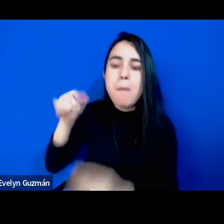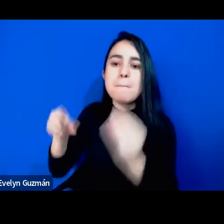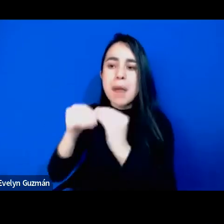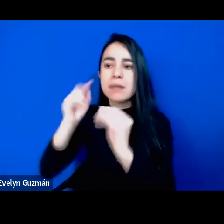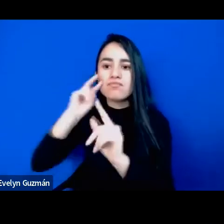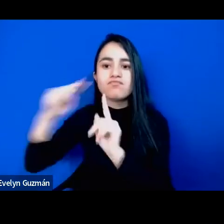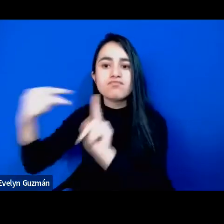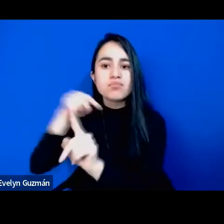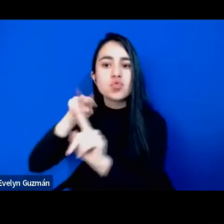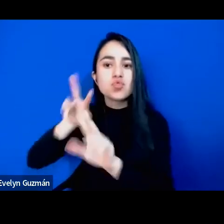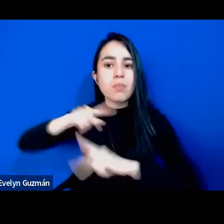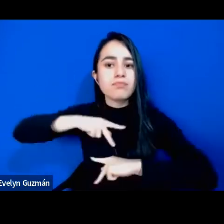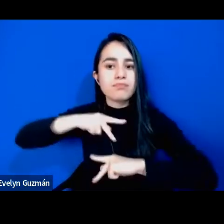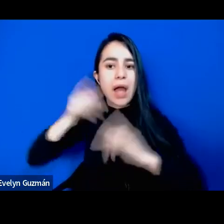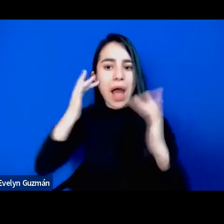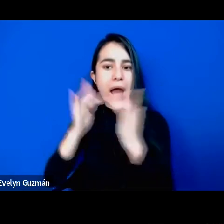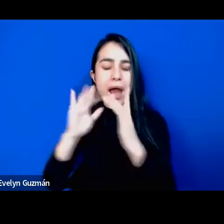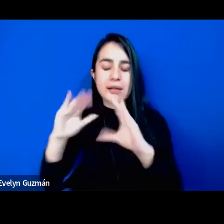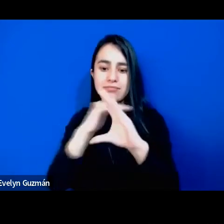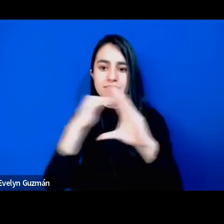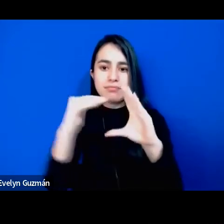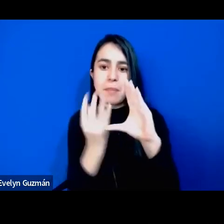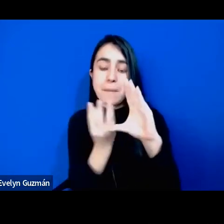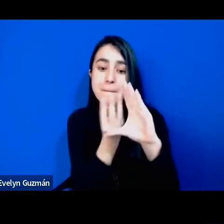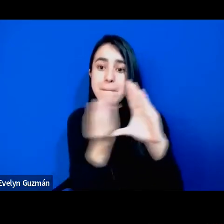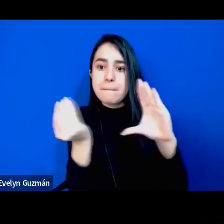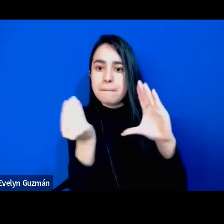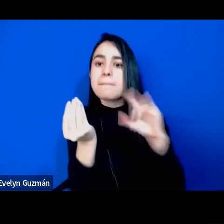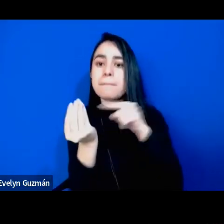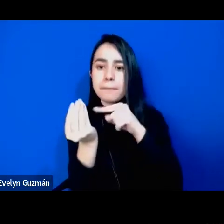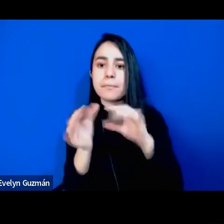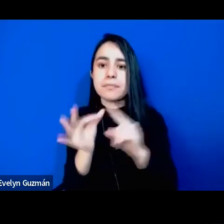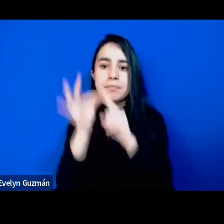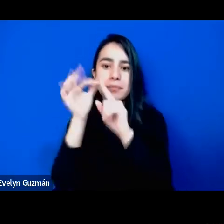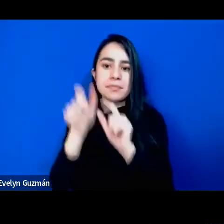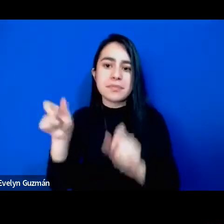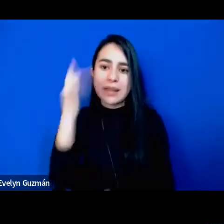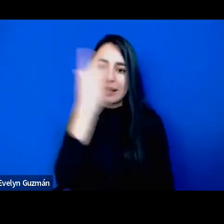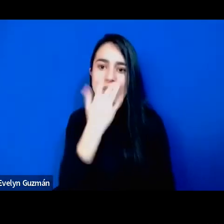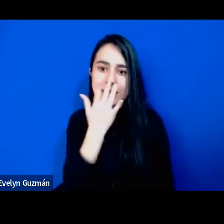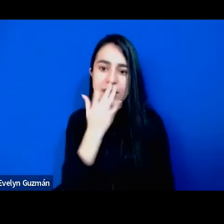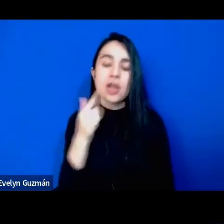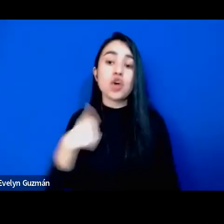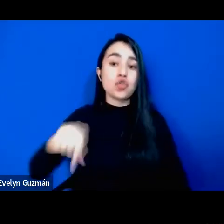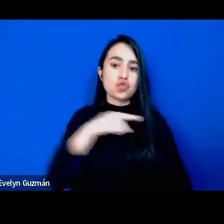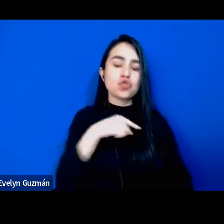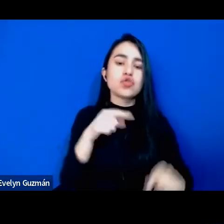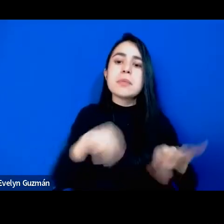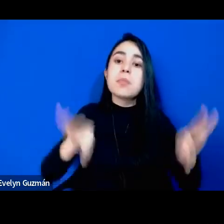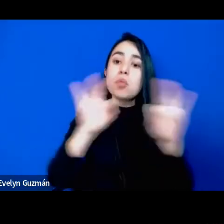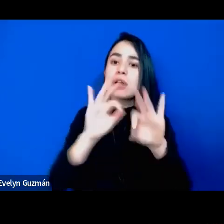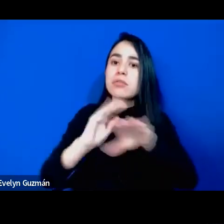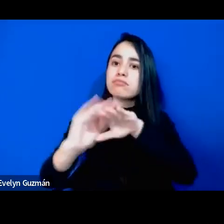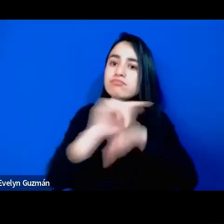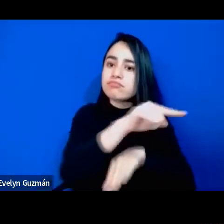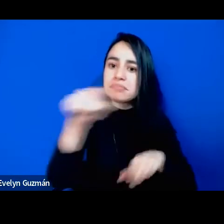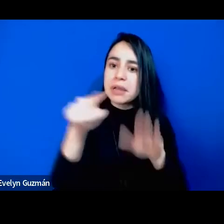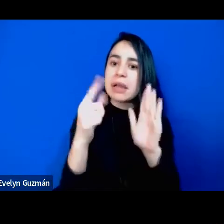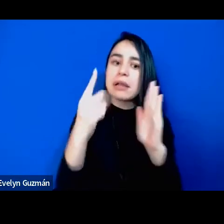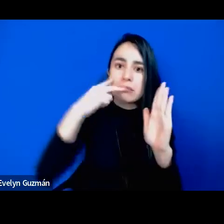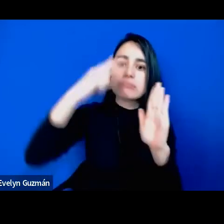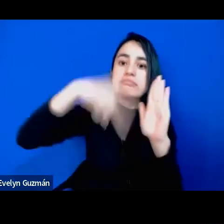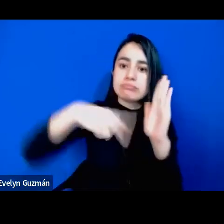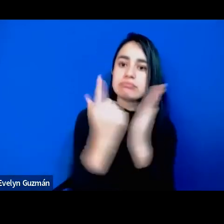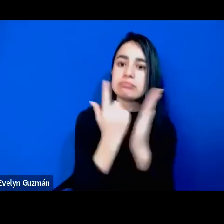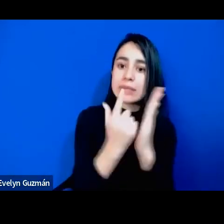de esta clase negra una cuestión que fica para nos al leer este libro tan importante un